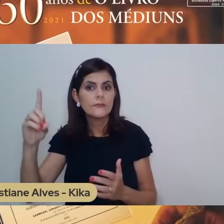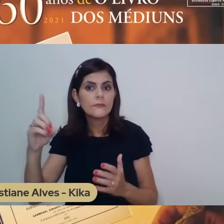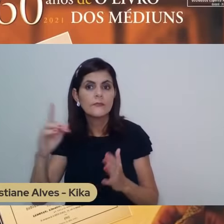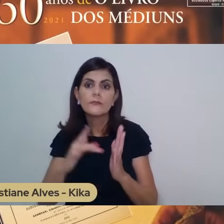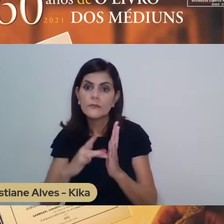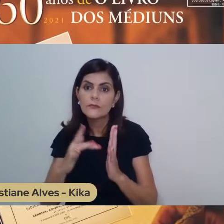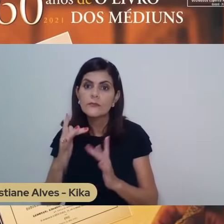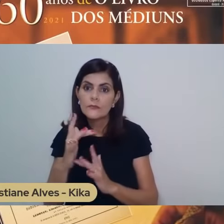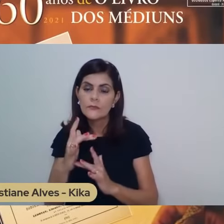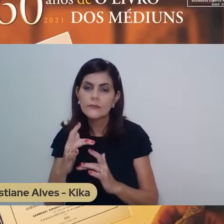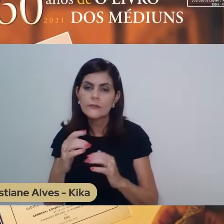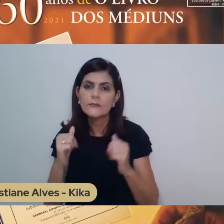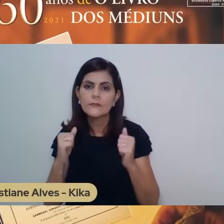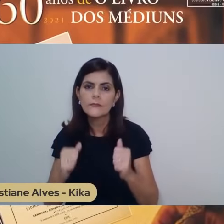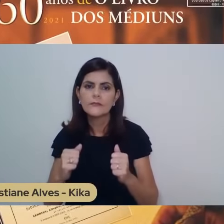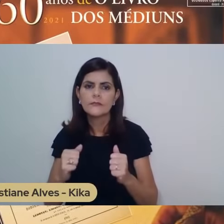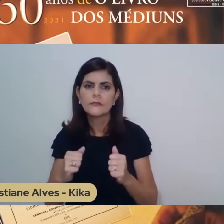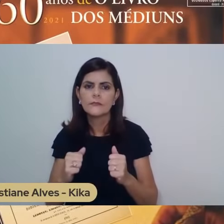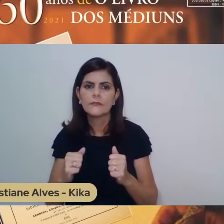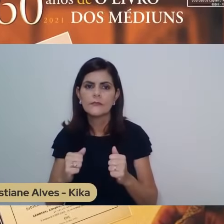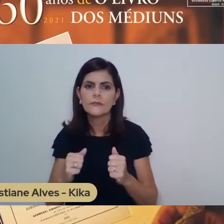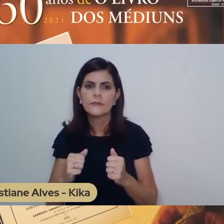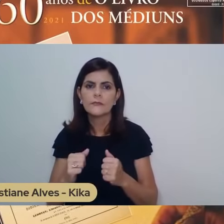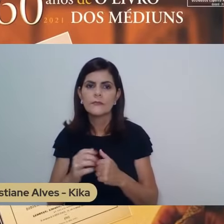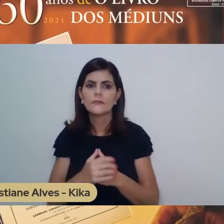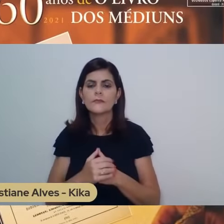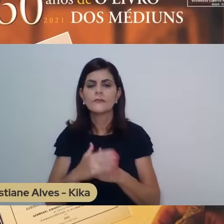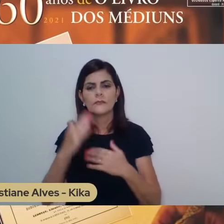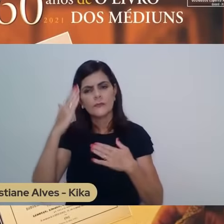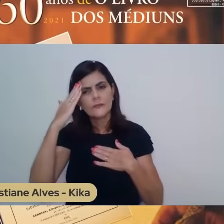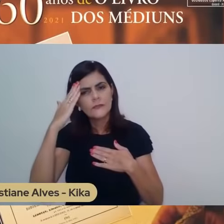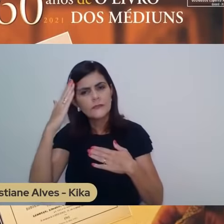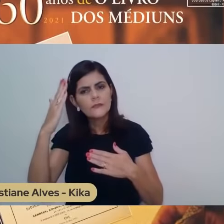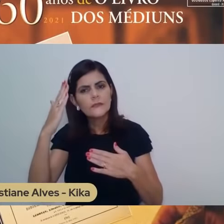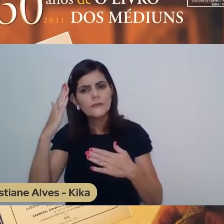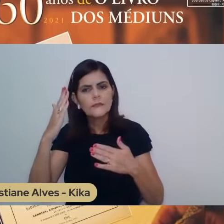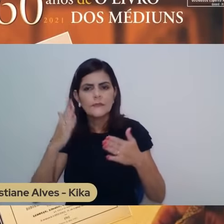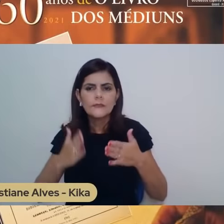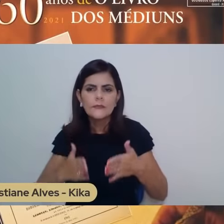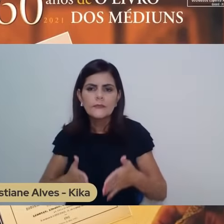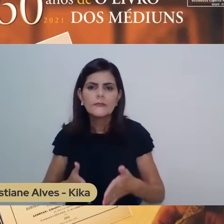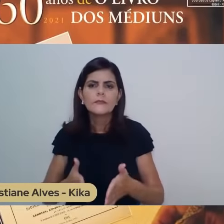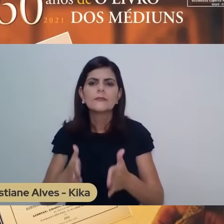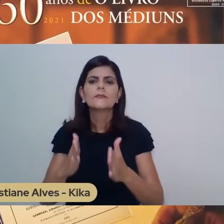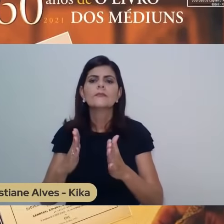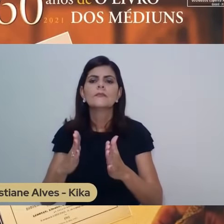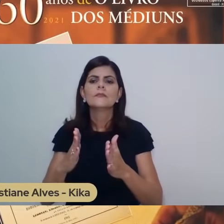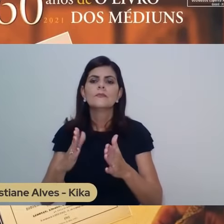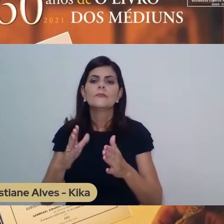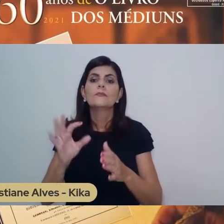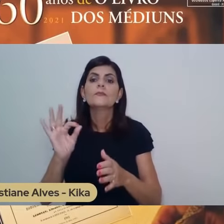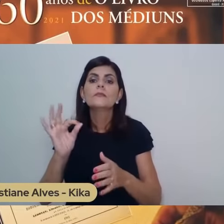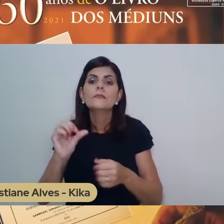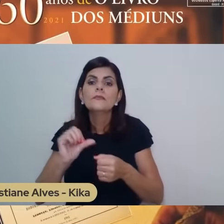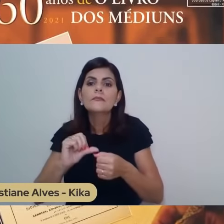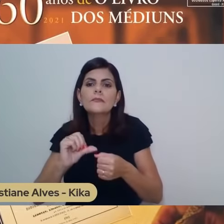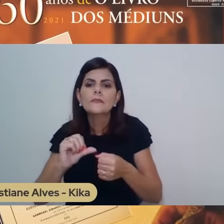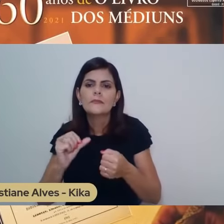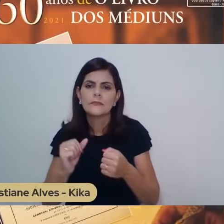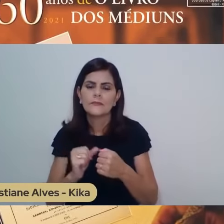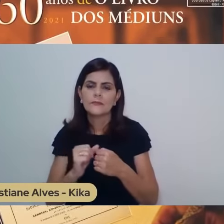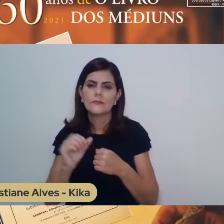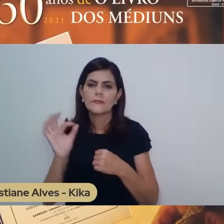a possibilidade de servir. Então, agradeçamos e olhemos para a frente o quanto há por fazer, o quanto podemos